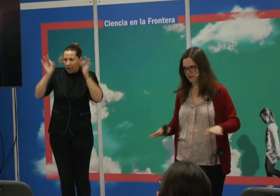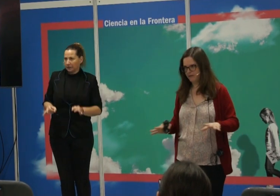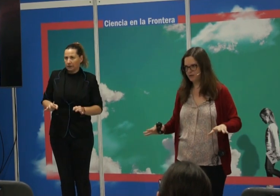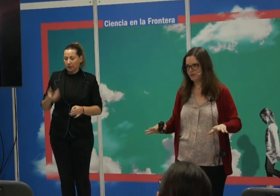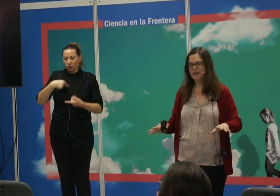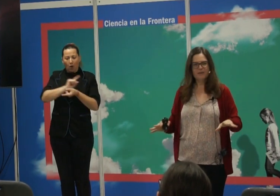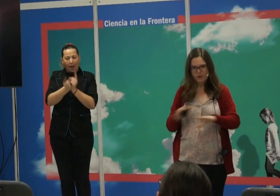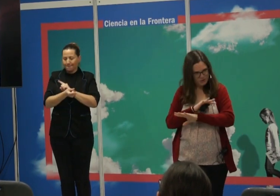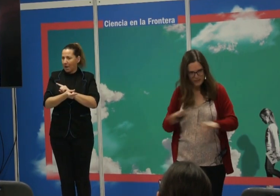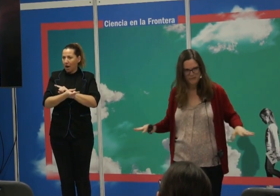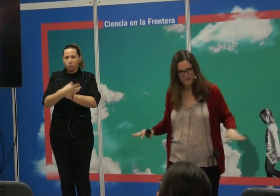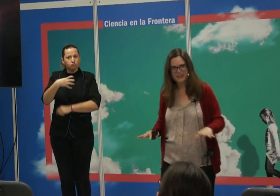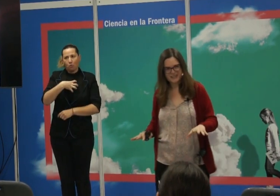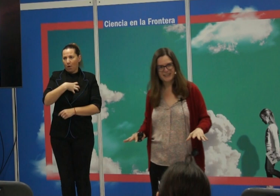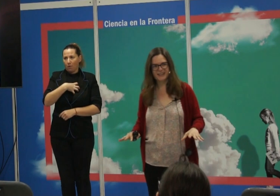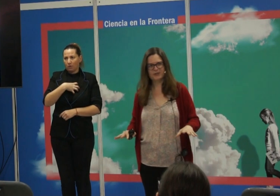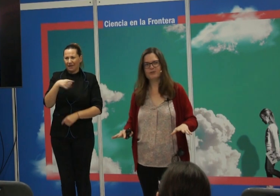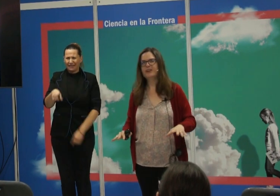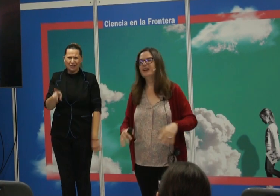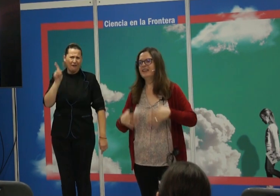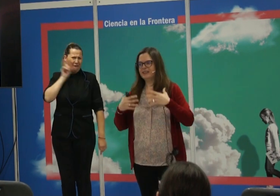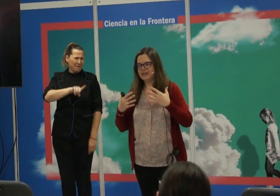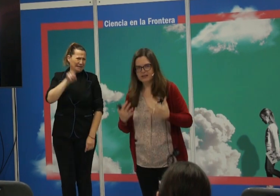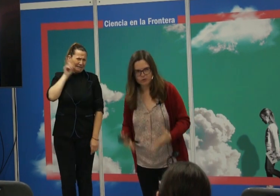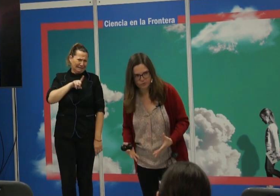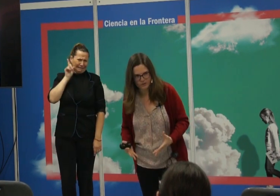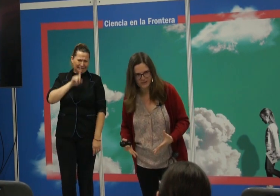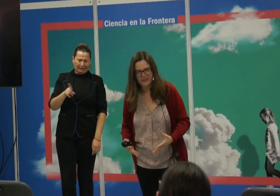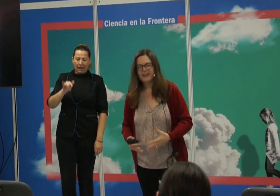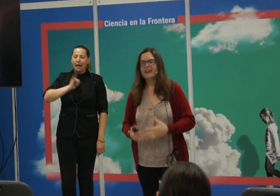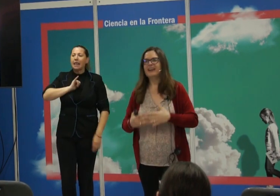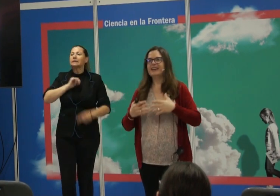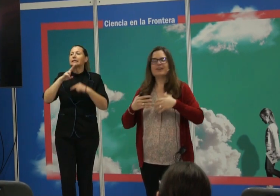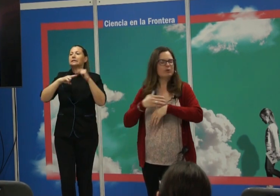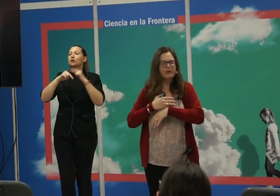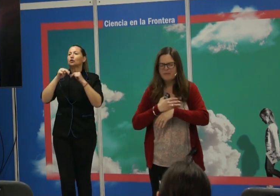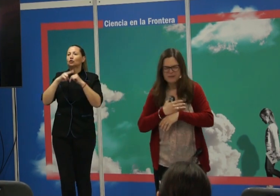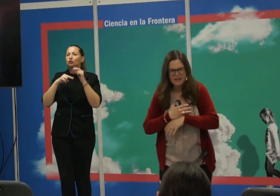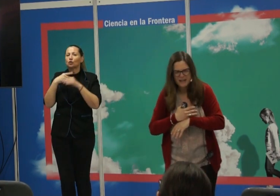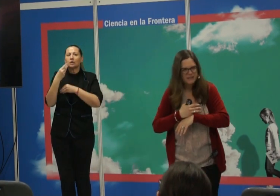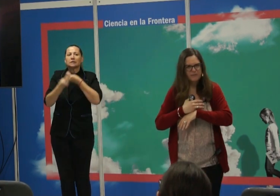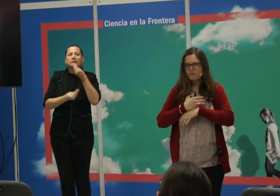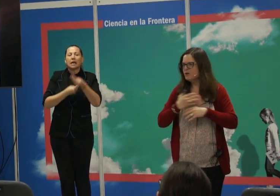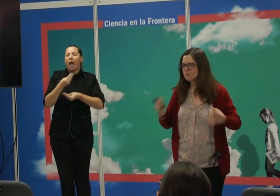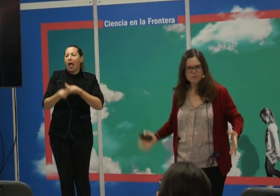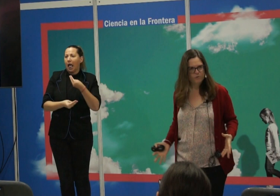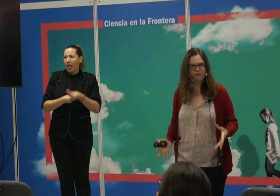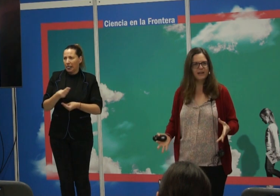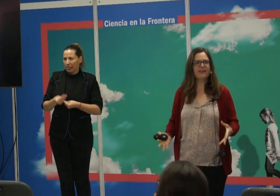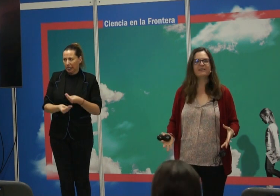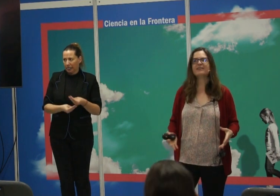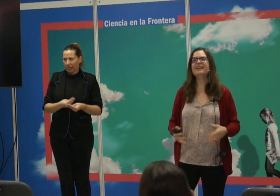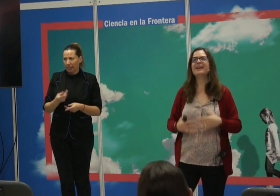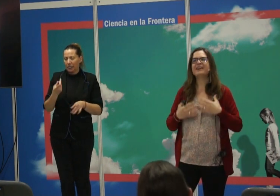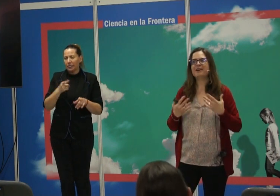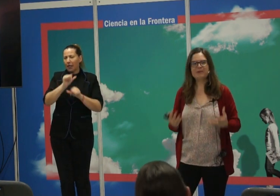absolutamente falso. Pocas cosas más falsas hay que eso, ¿no? La identidad se construye. Se construye, además, de maneras muy, muy, muy